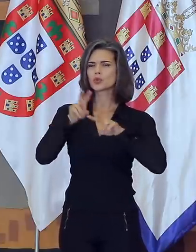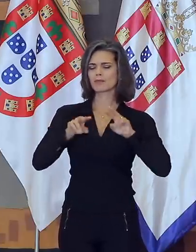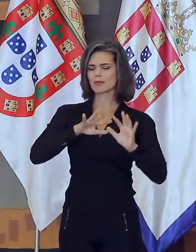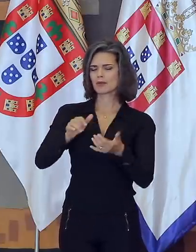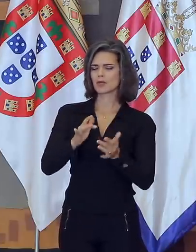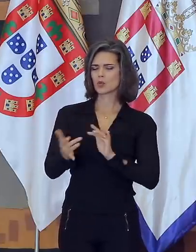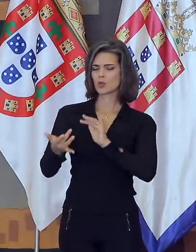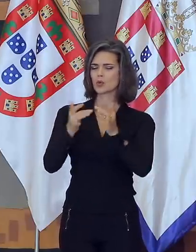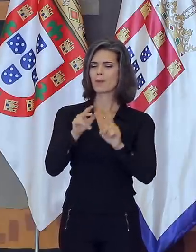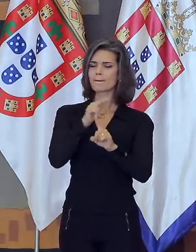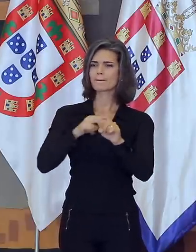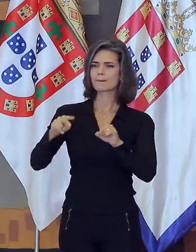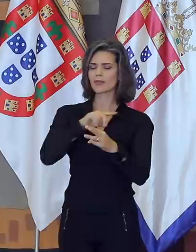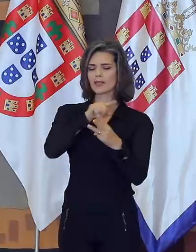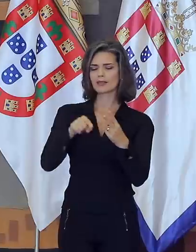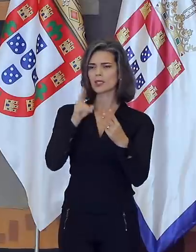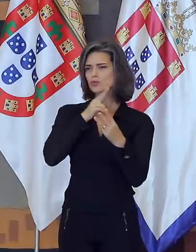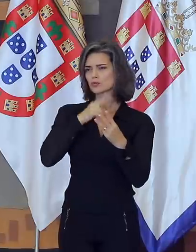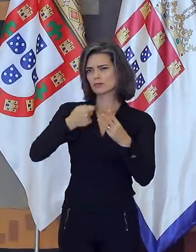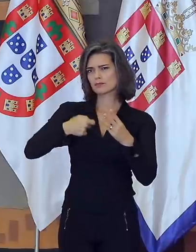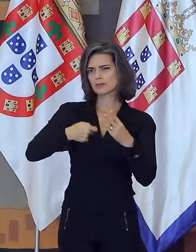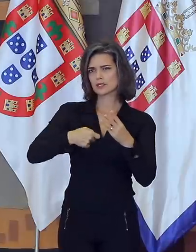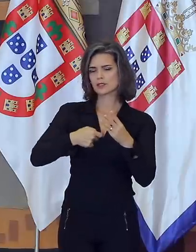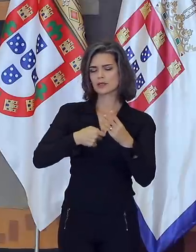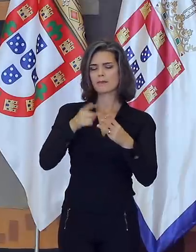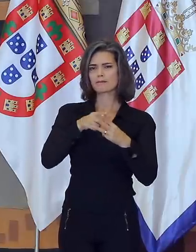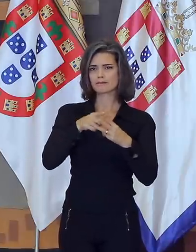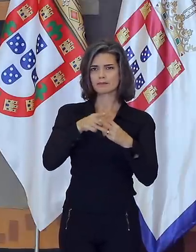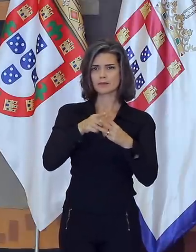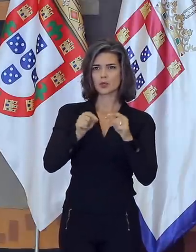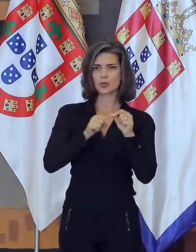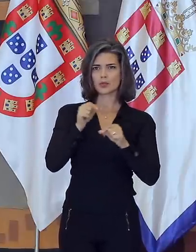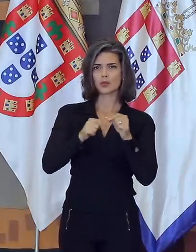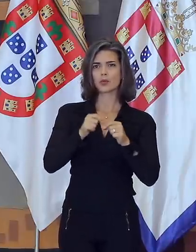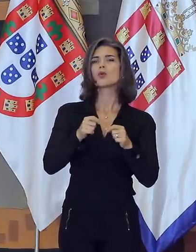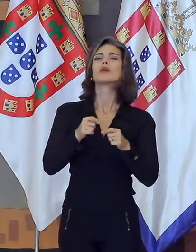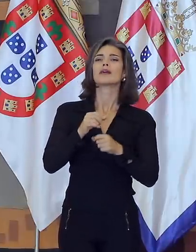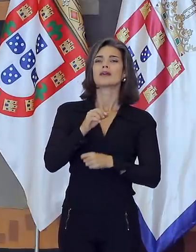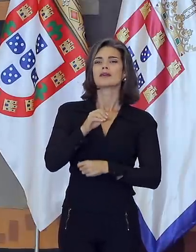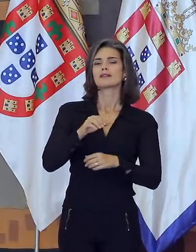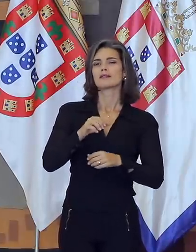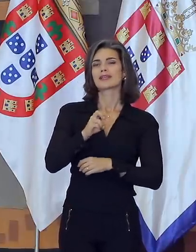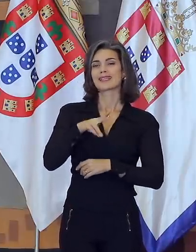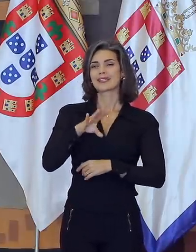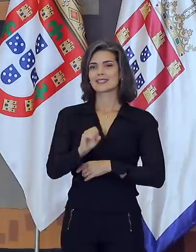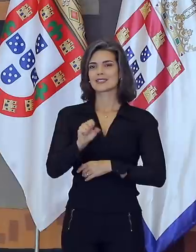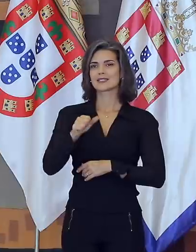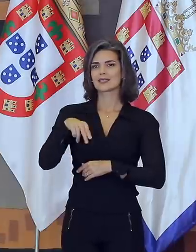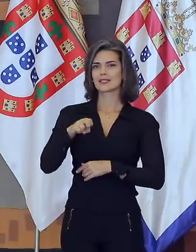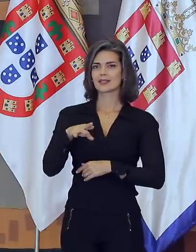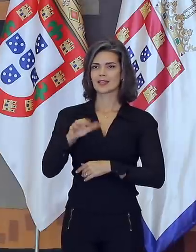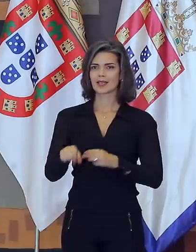Exteriores, são três grandes urgências. A urgência do enfrentamento da crise sanitária, a urgência do